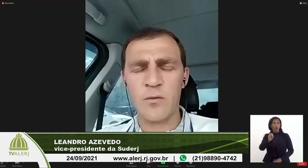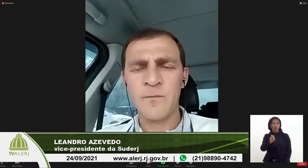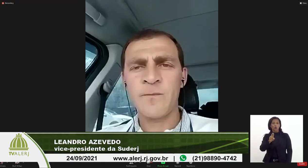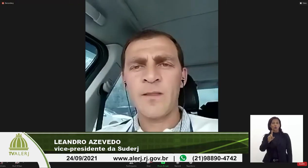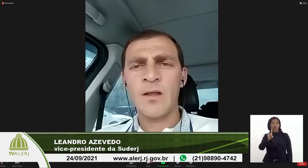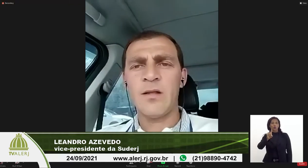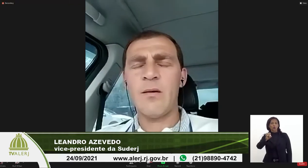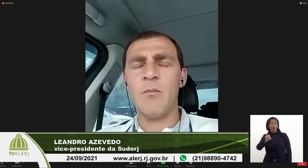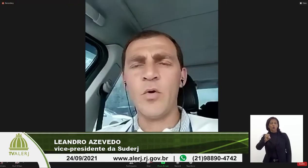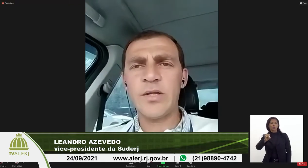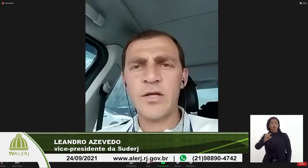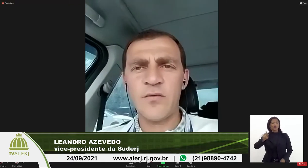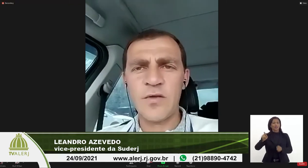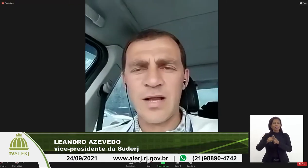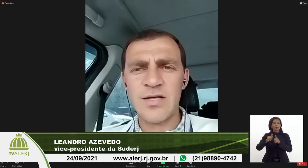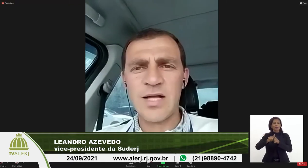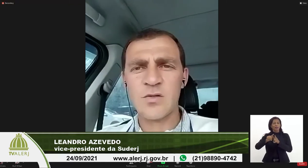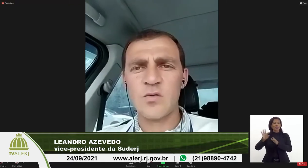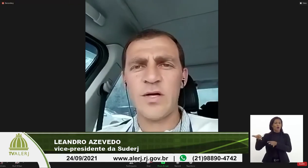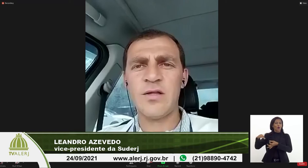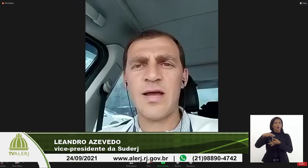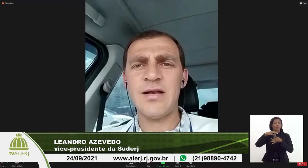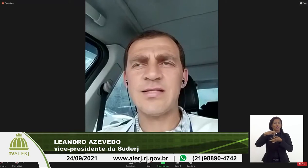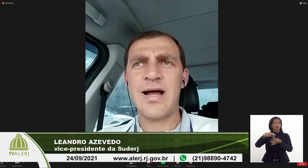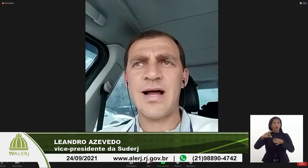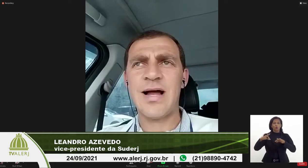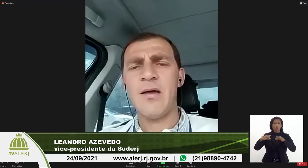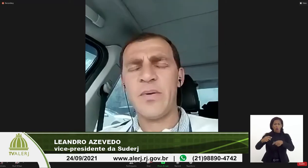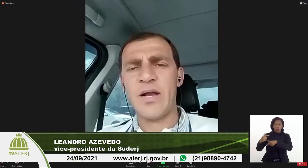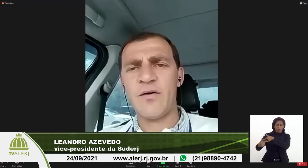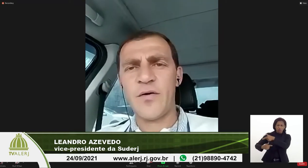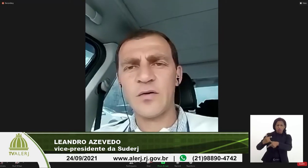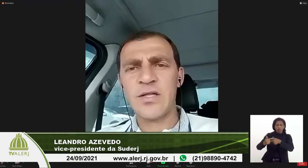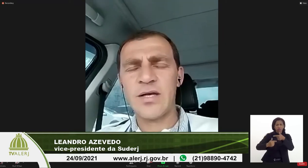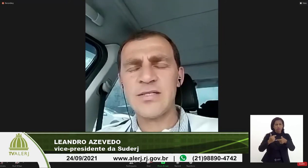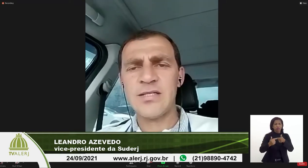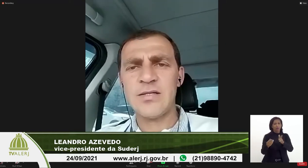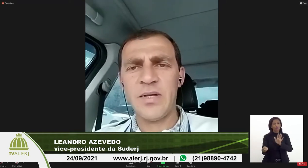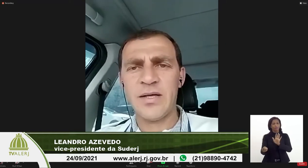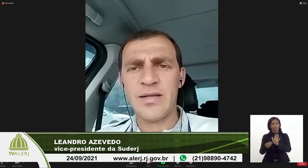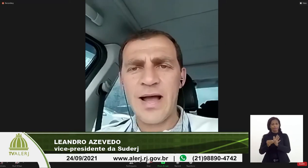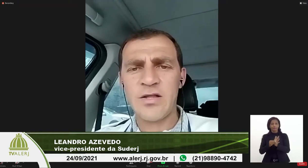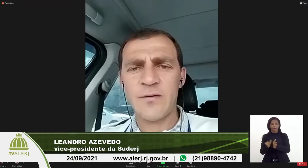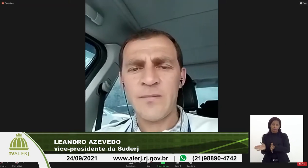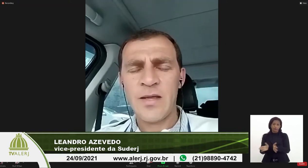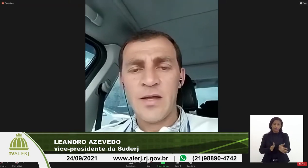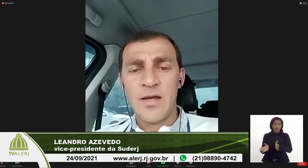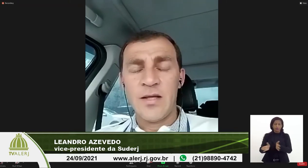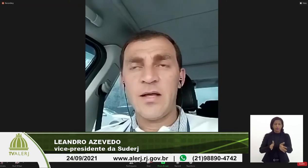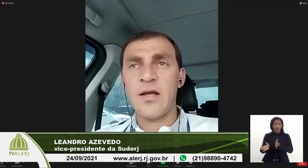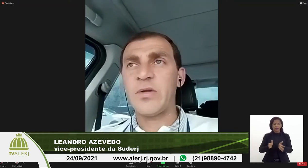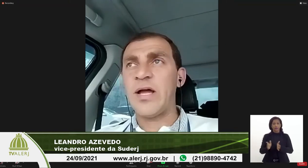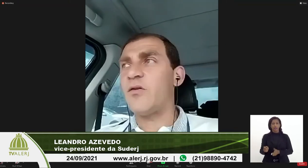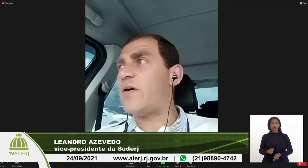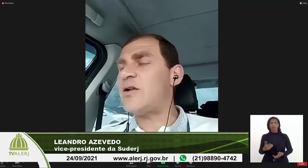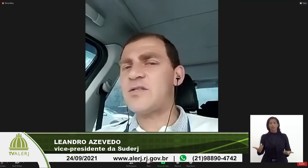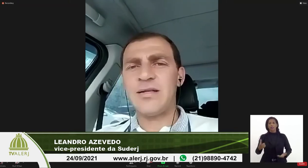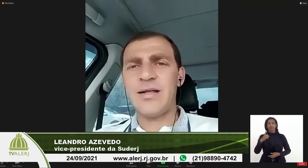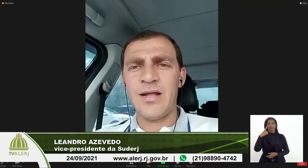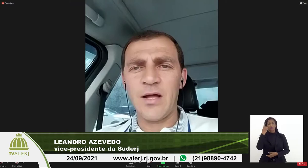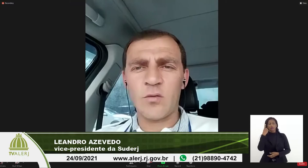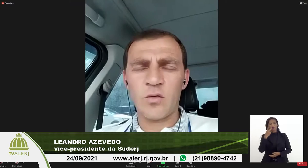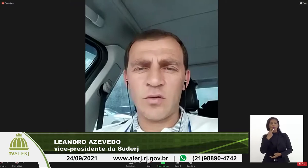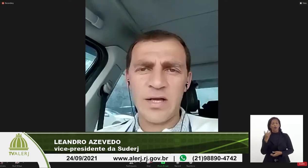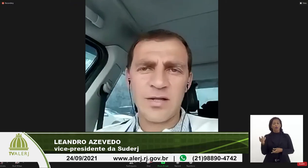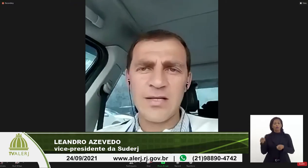Olímpico, muitas fiscalizações realizadas pela falta de acessibilidade. E aí, deputado, eu falo isso